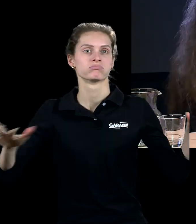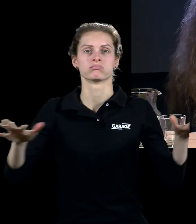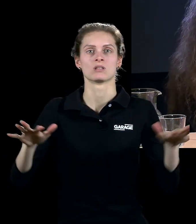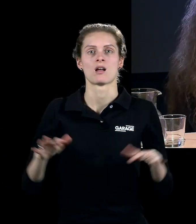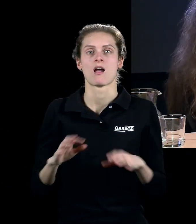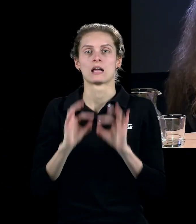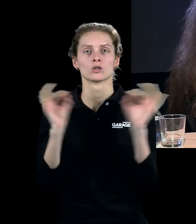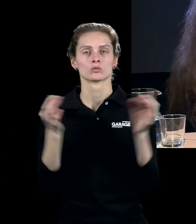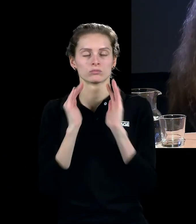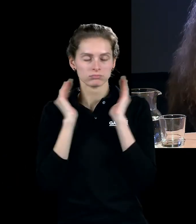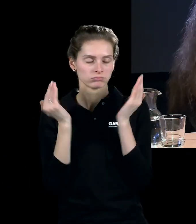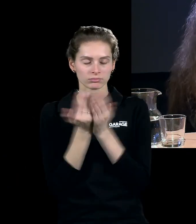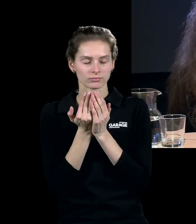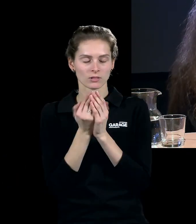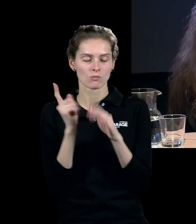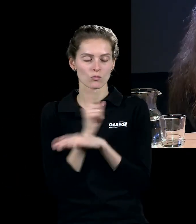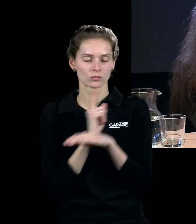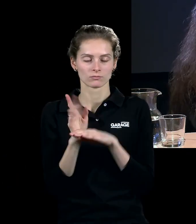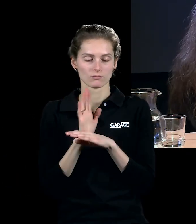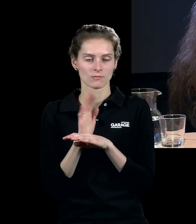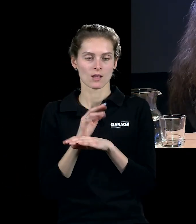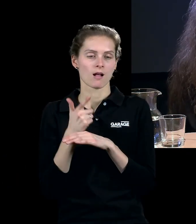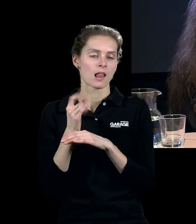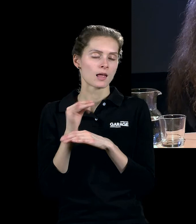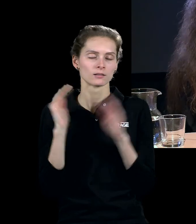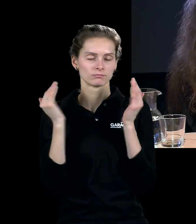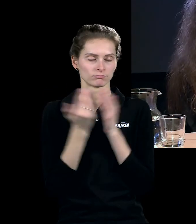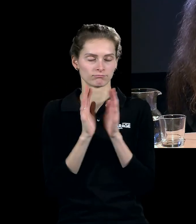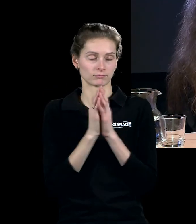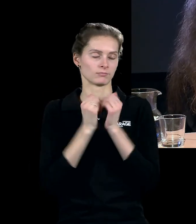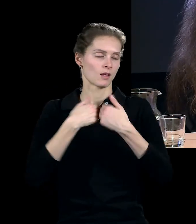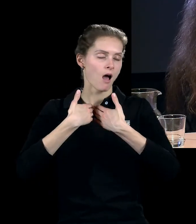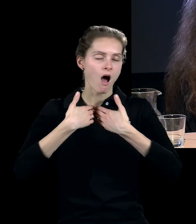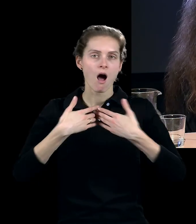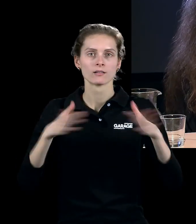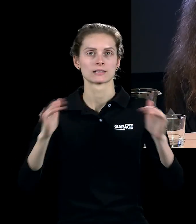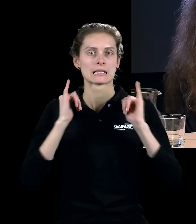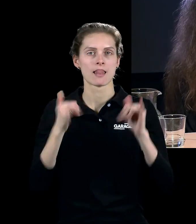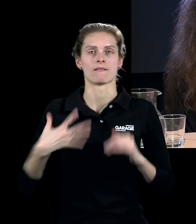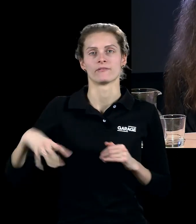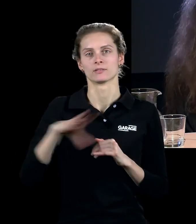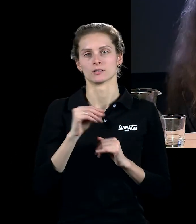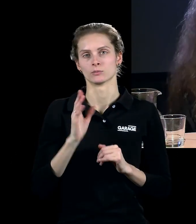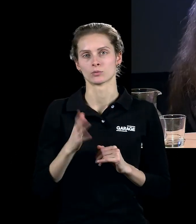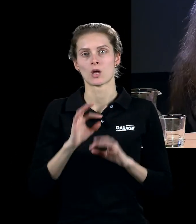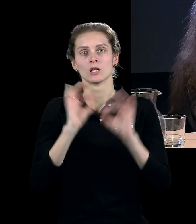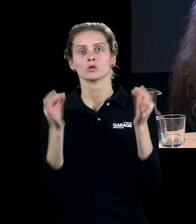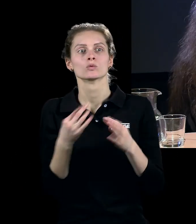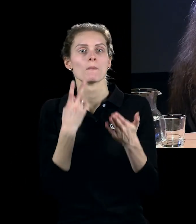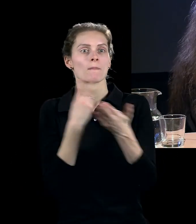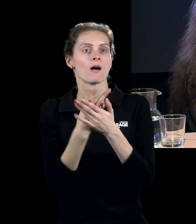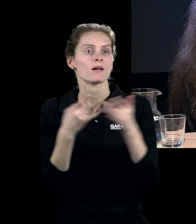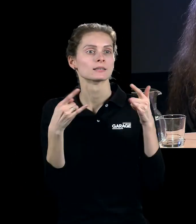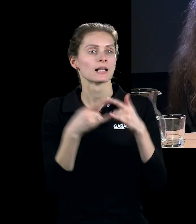плена музеев и коммерческих галерей, что это искусство, которое может принадлежать всем, что это искусство, которое не показывается по